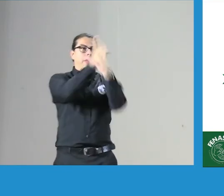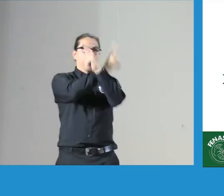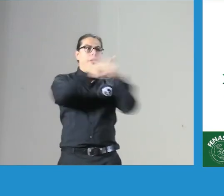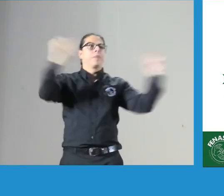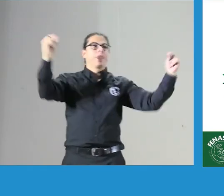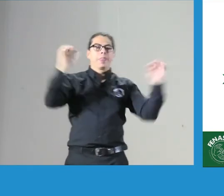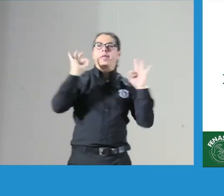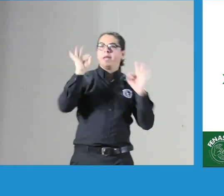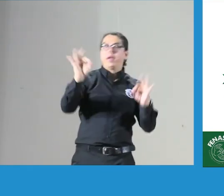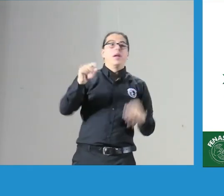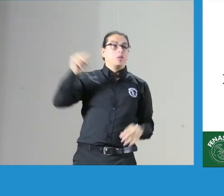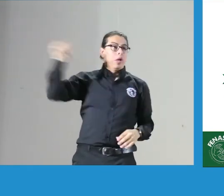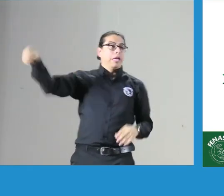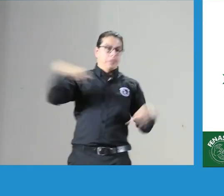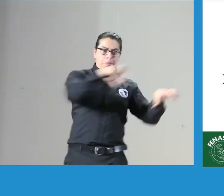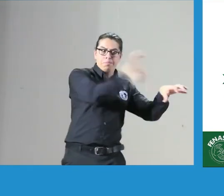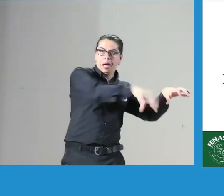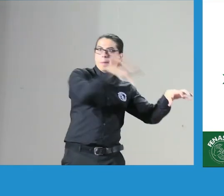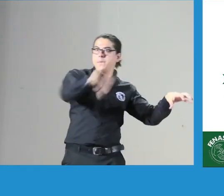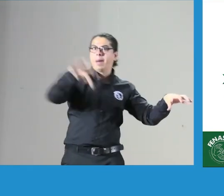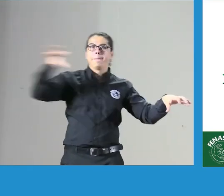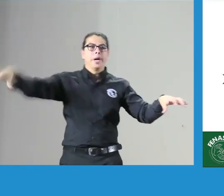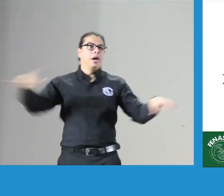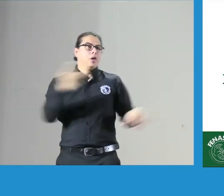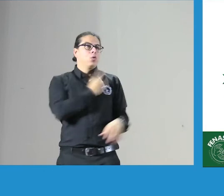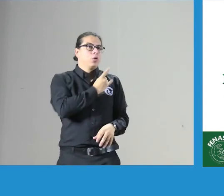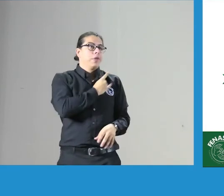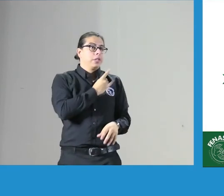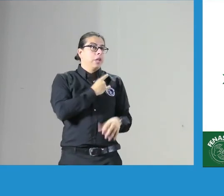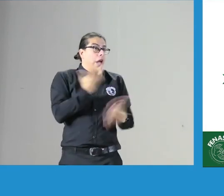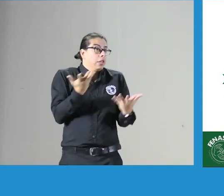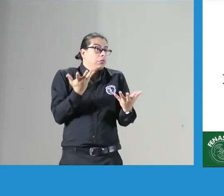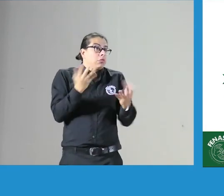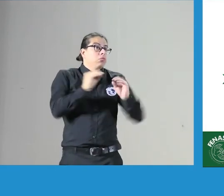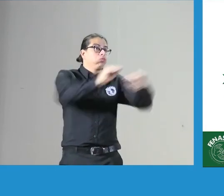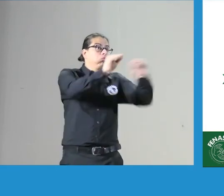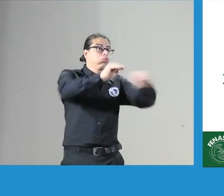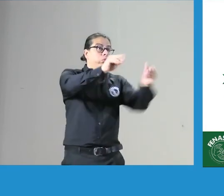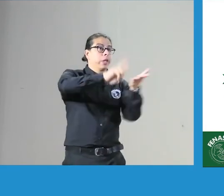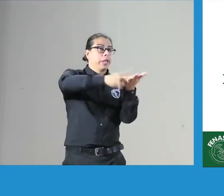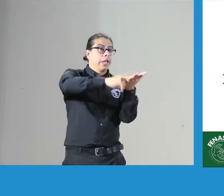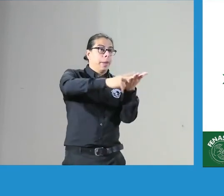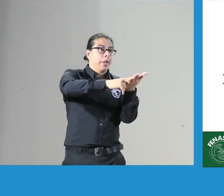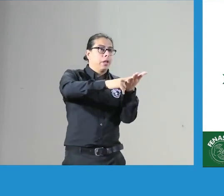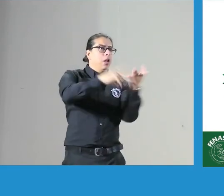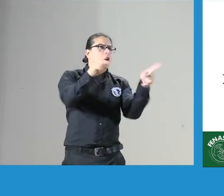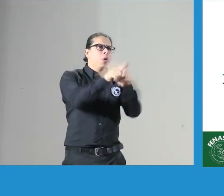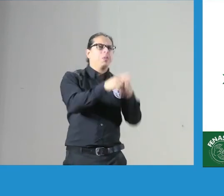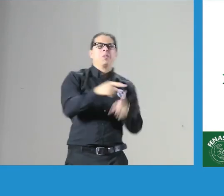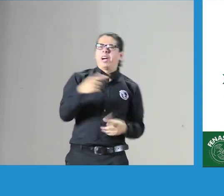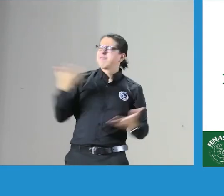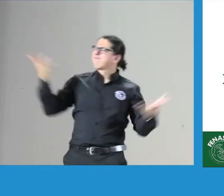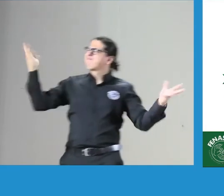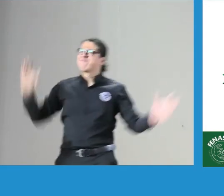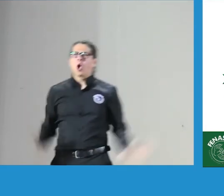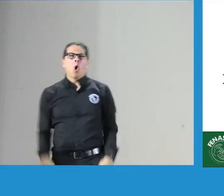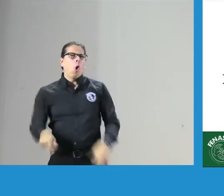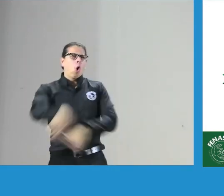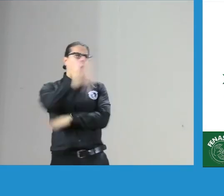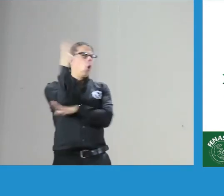el ITE entonces ya tenemos también que las universidades están dando formación a los intérpretes y